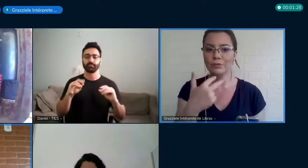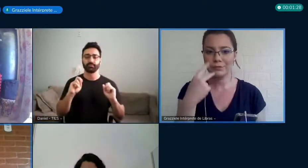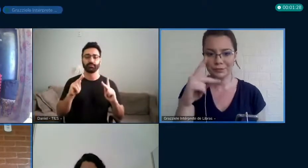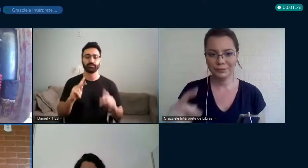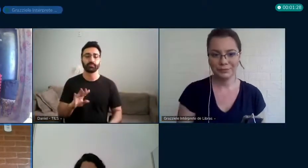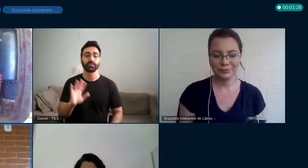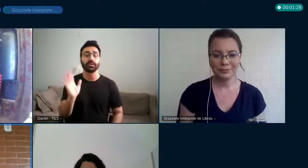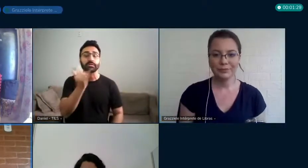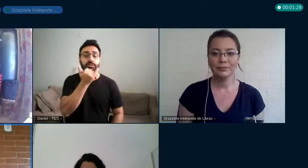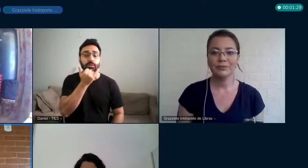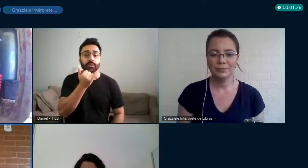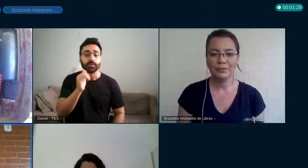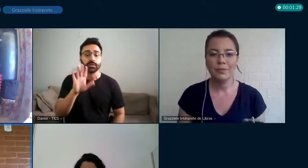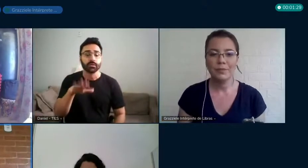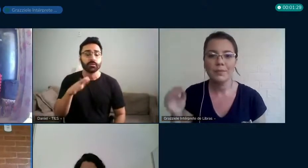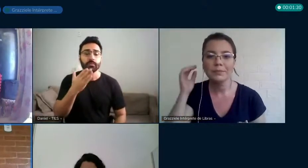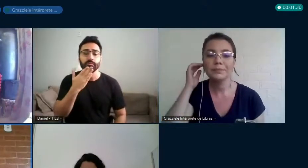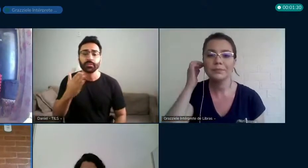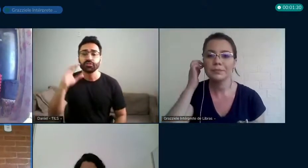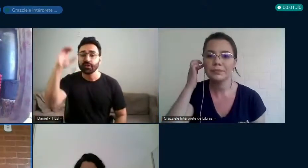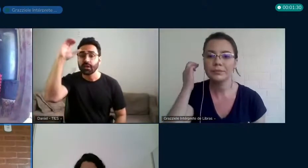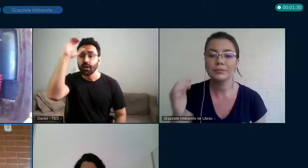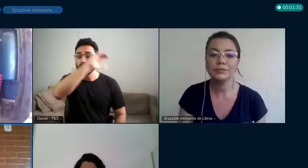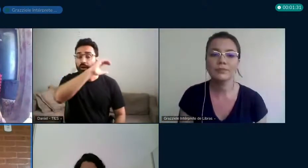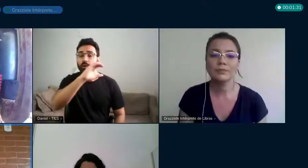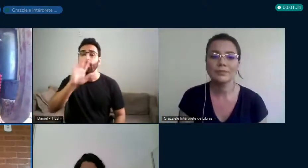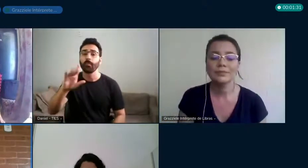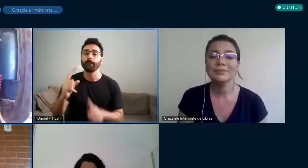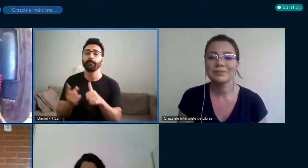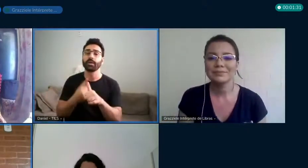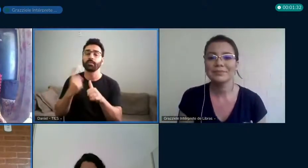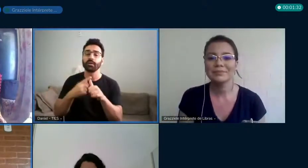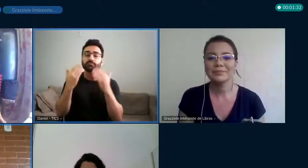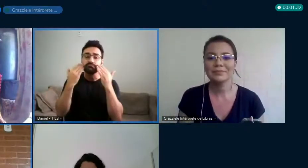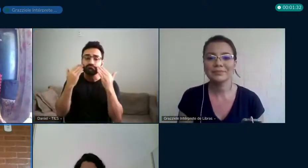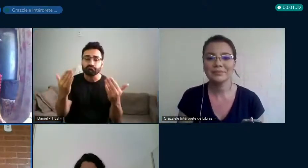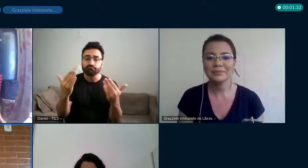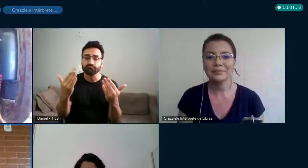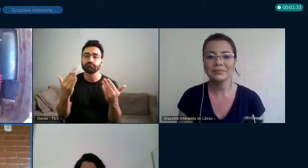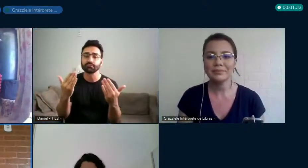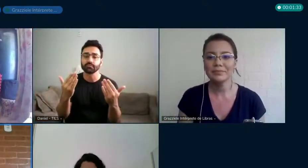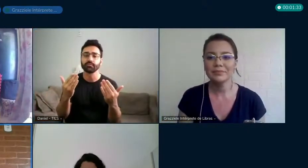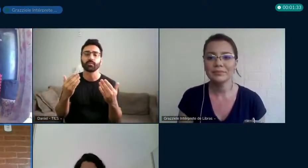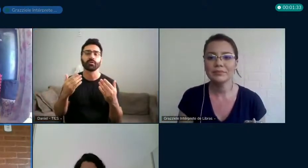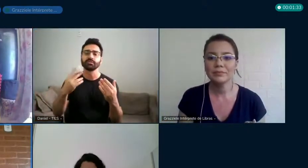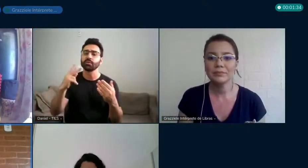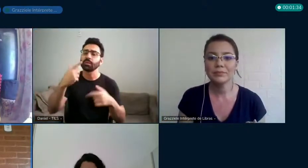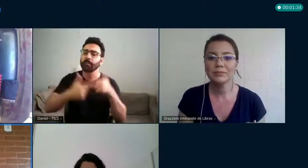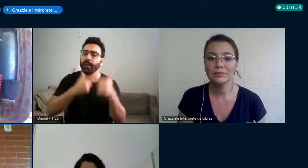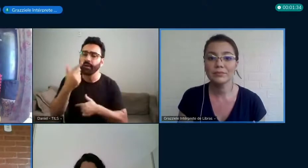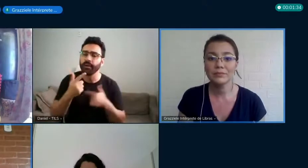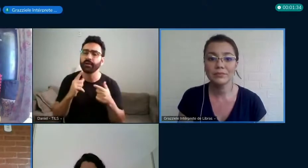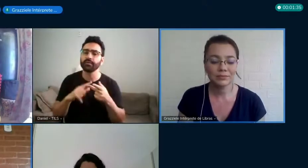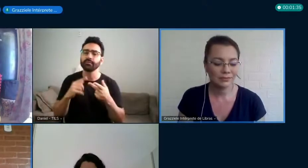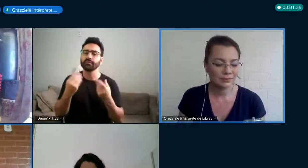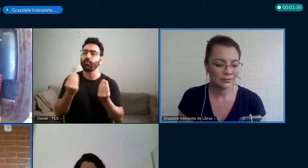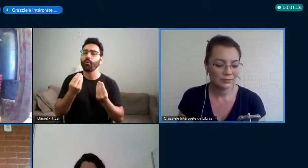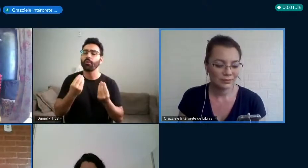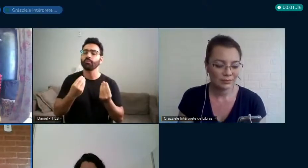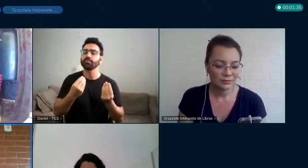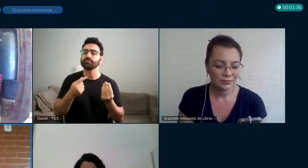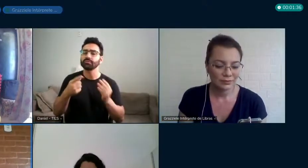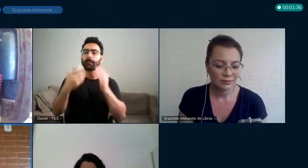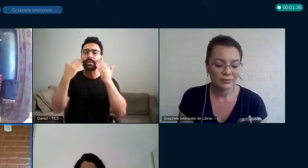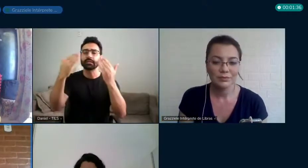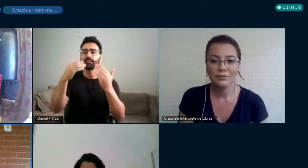Perdão, eu pediria à Carolina que ela se apresentasse o trabalho que ela faz, se apresentasse um pouco para